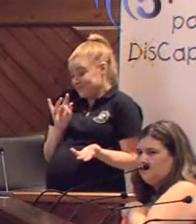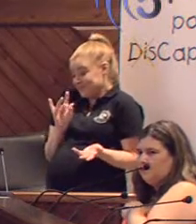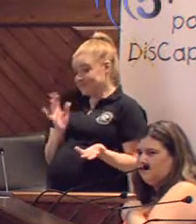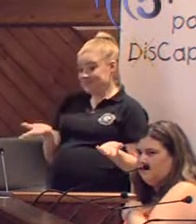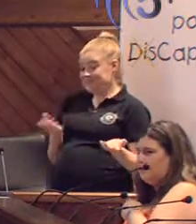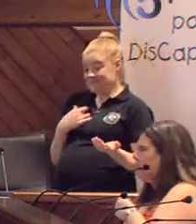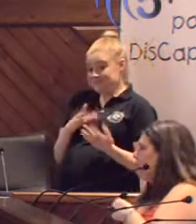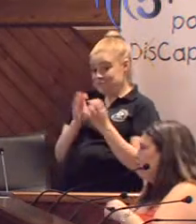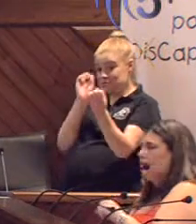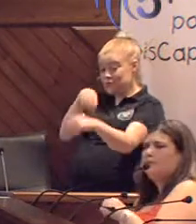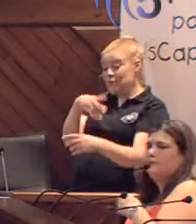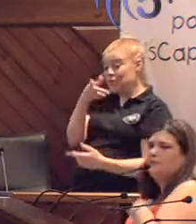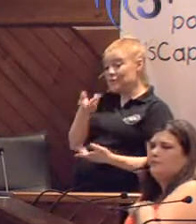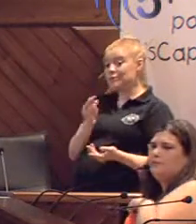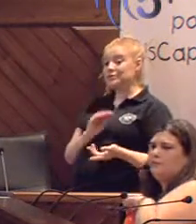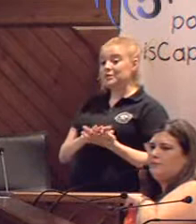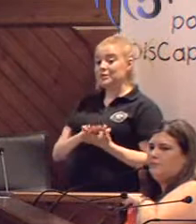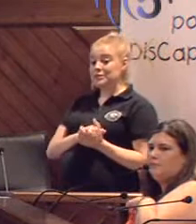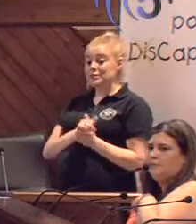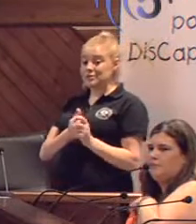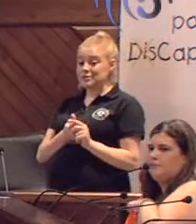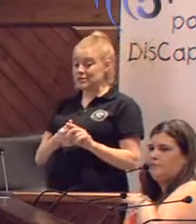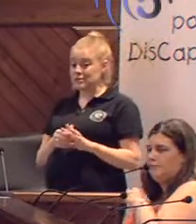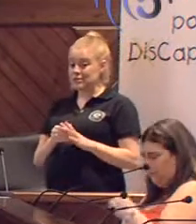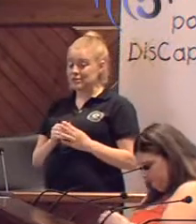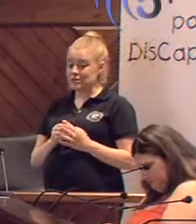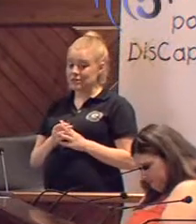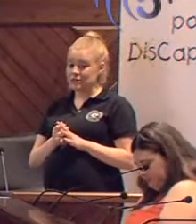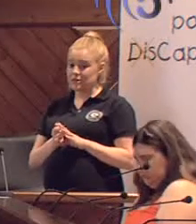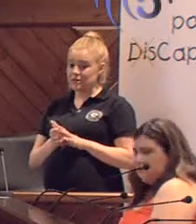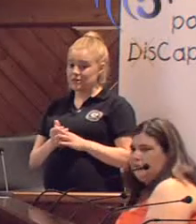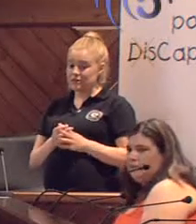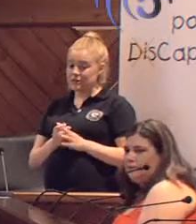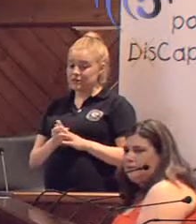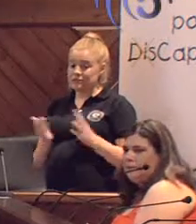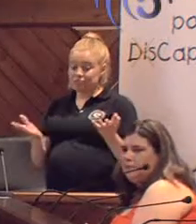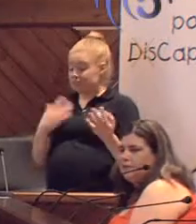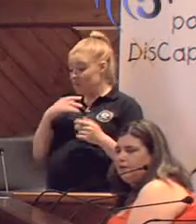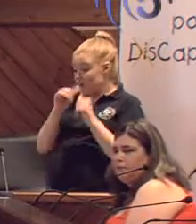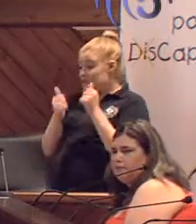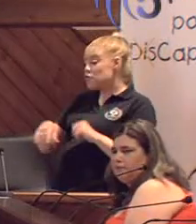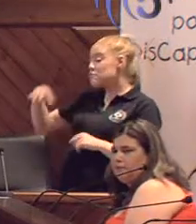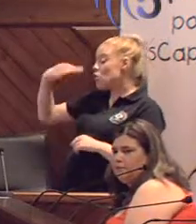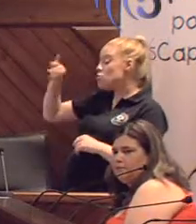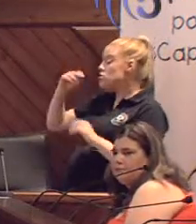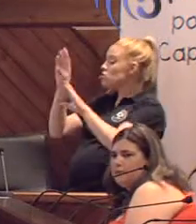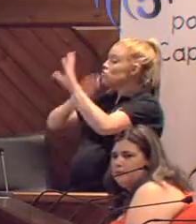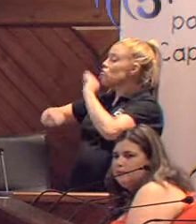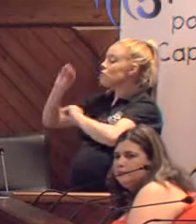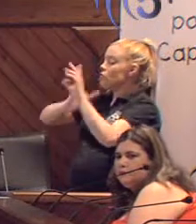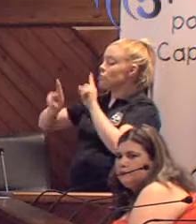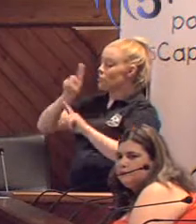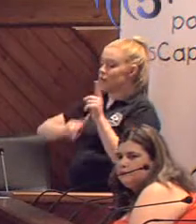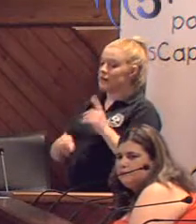Yo estoy completamente de acuerdo contigo, estoy completamente de acuerdo contigo. Pues esa es la manera única de que se solucione el problema.